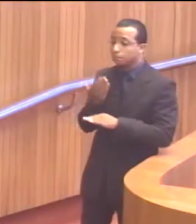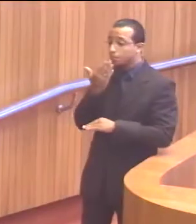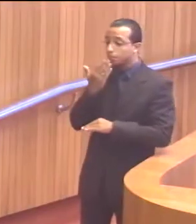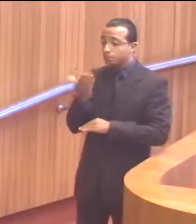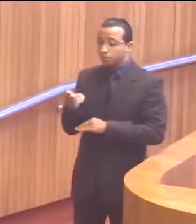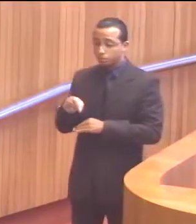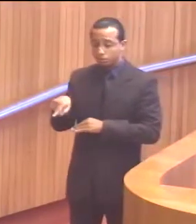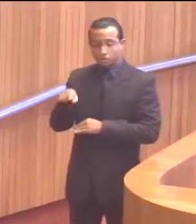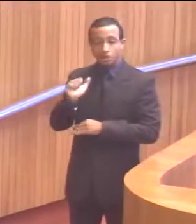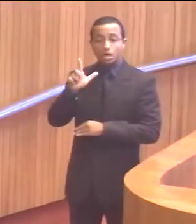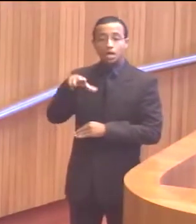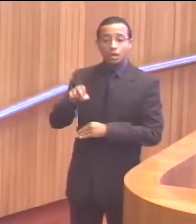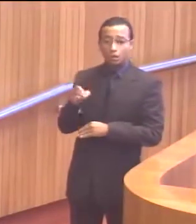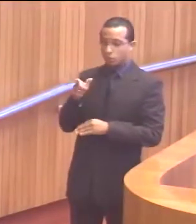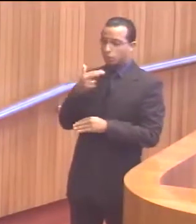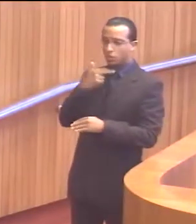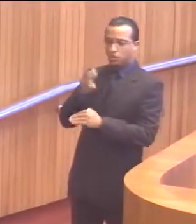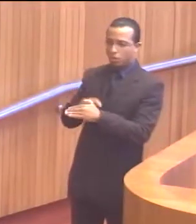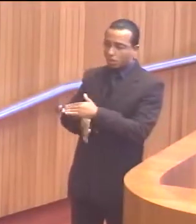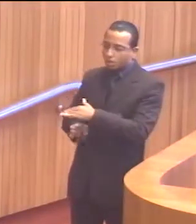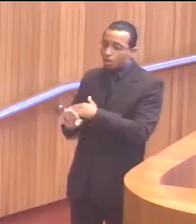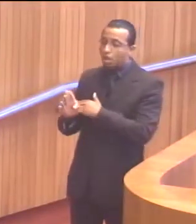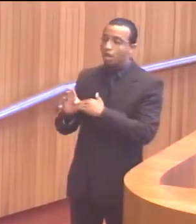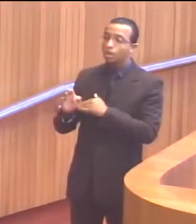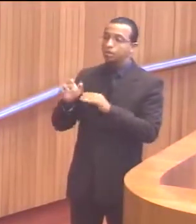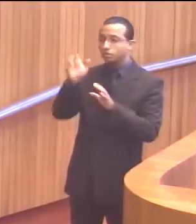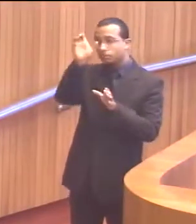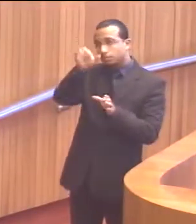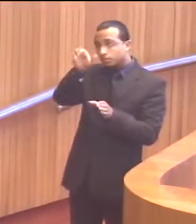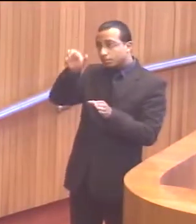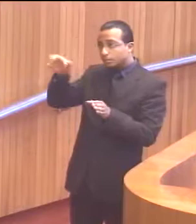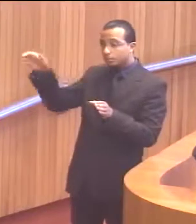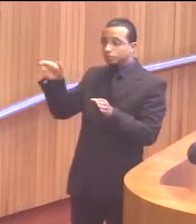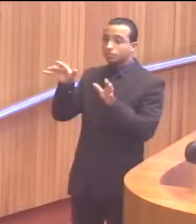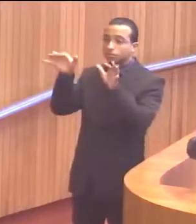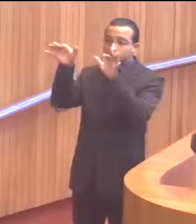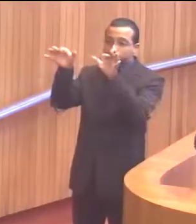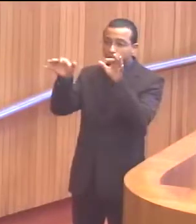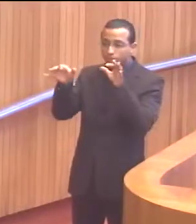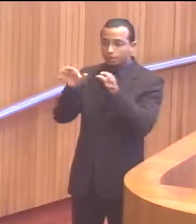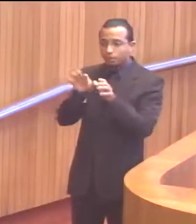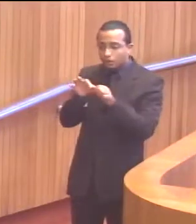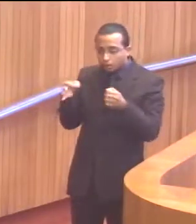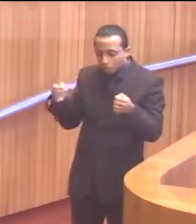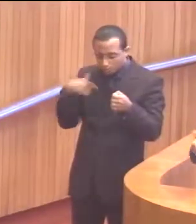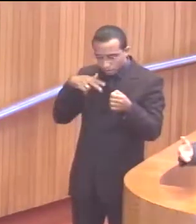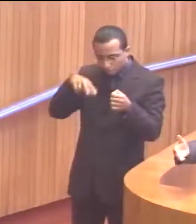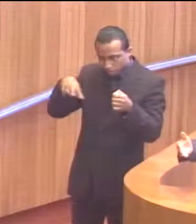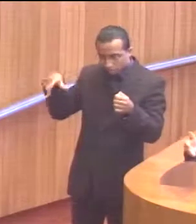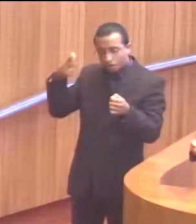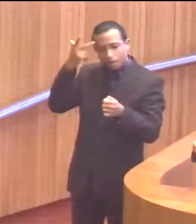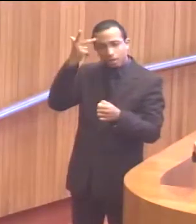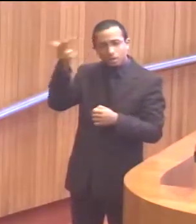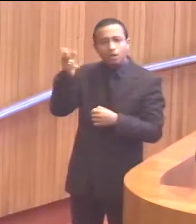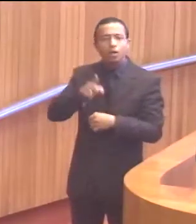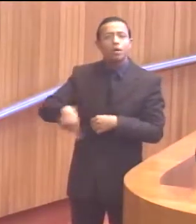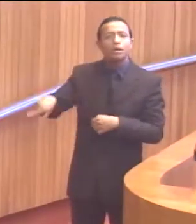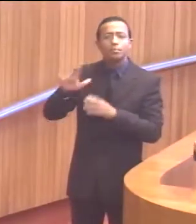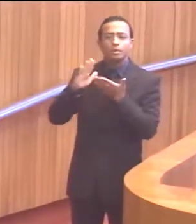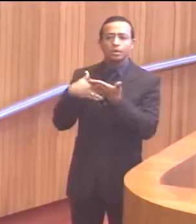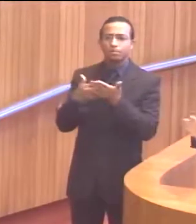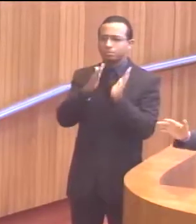o livro. O estudante não pode entrar na prateleira para folhear os livros, para verificar como é de praxe.